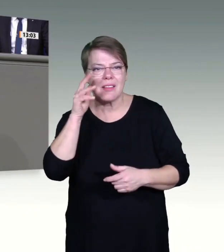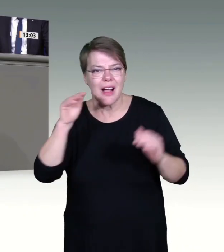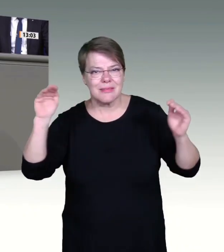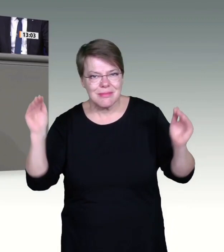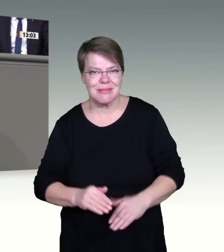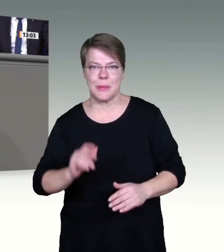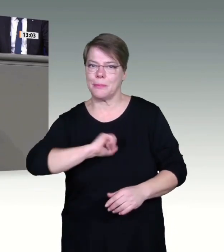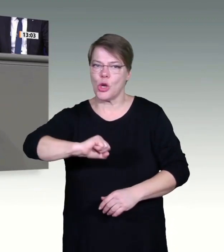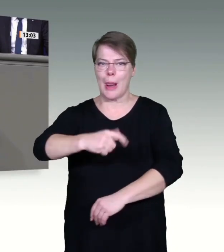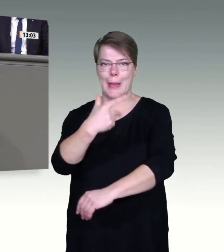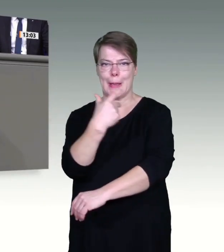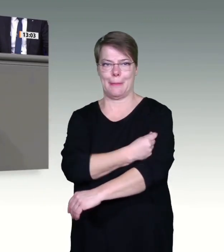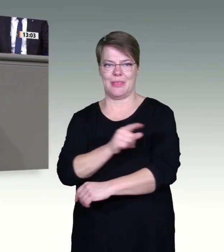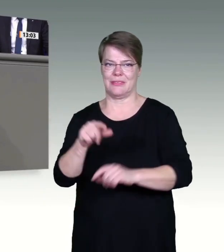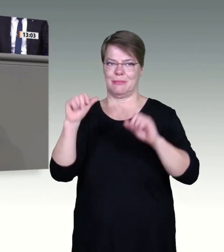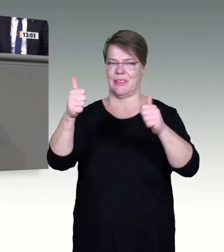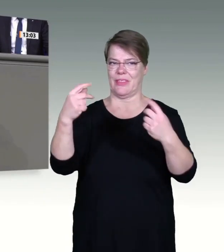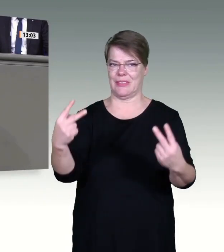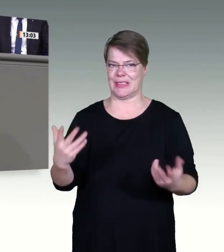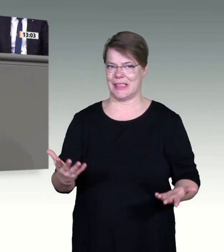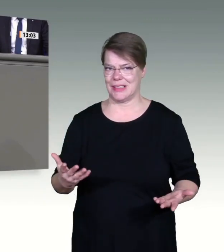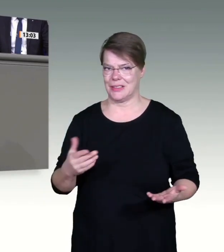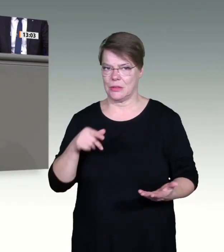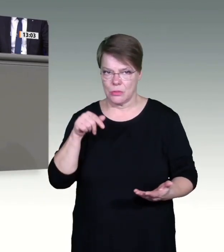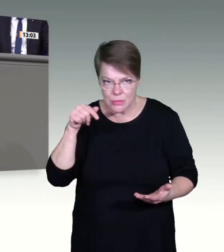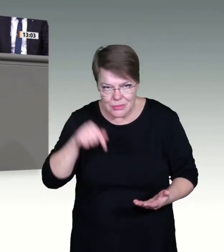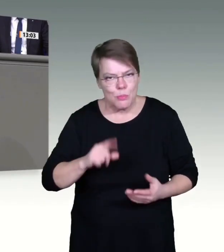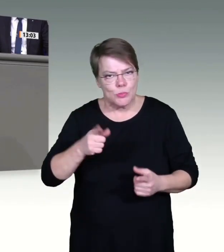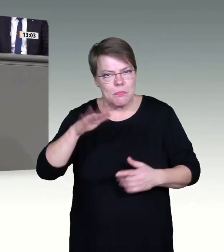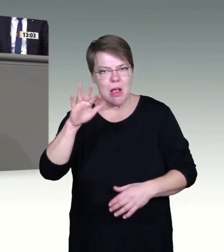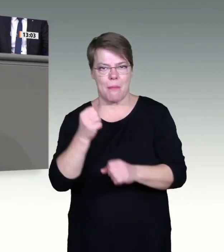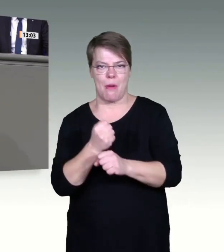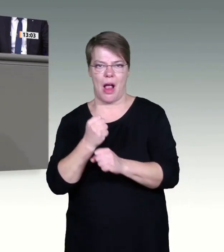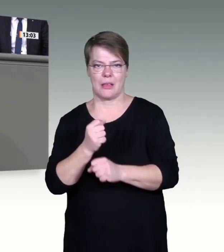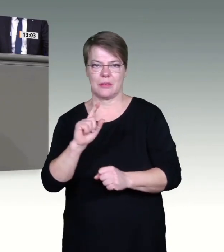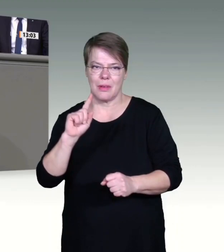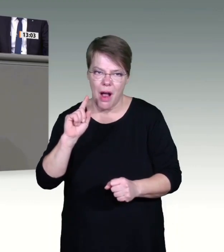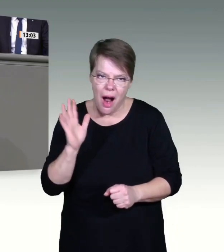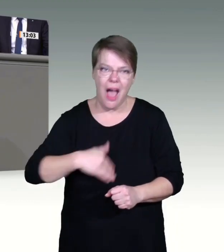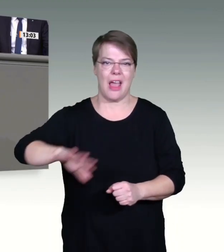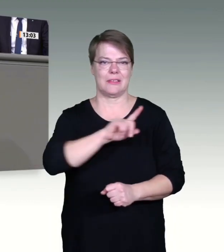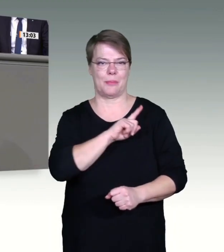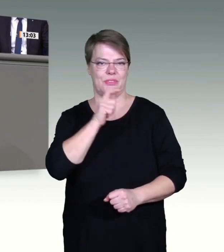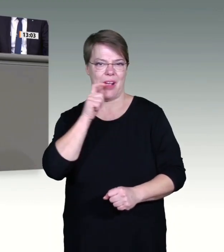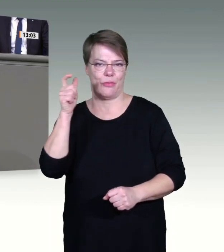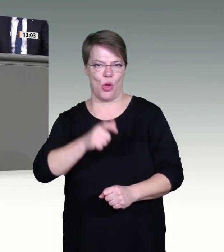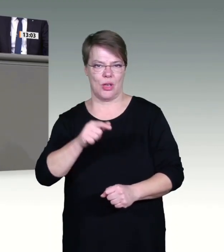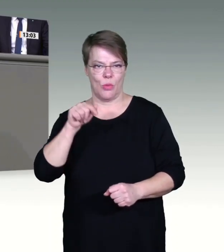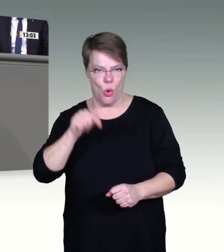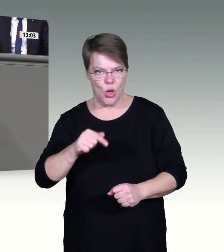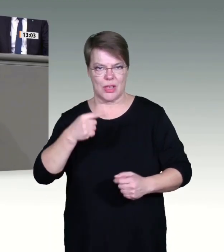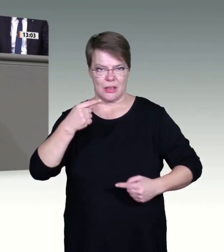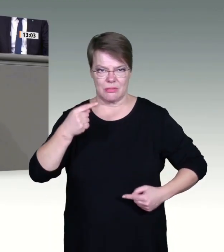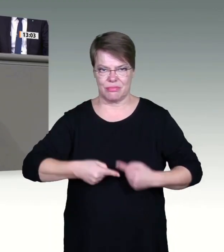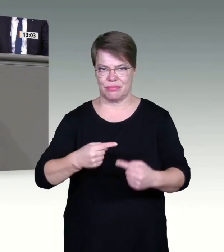und Kollegen, die einzige Steigerungsform von Überlastung ist der Kollaps. Und weil wir Überlastungen regional längst sehen, müssen wir jetzt alles